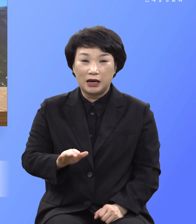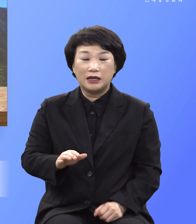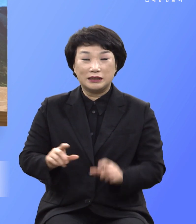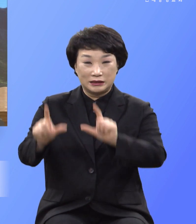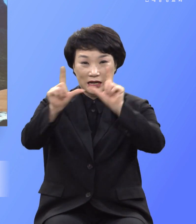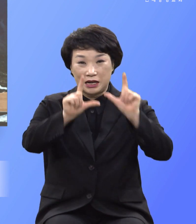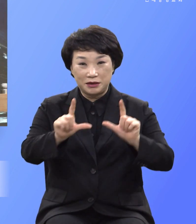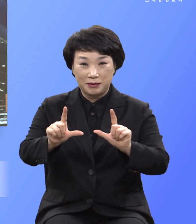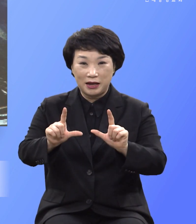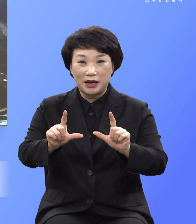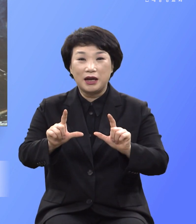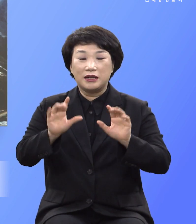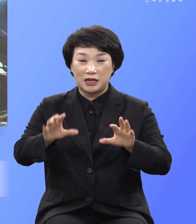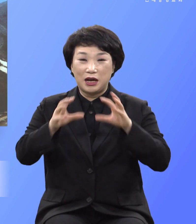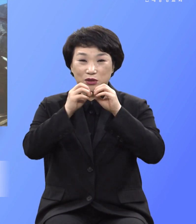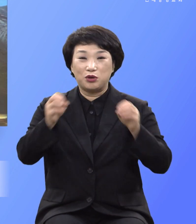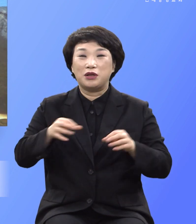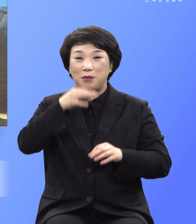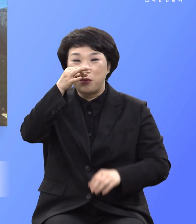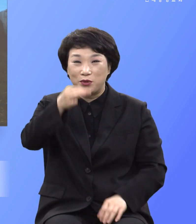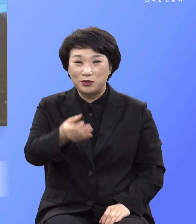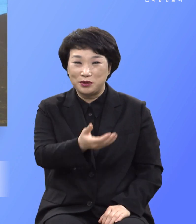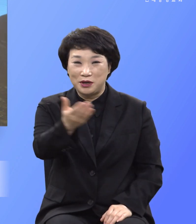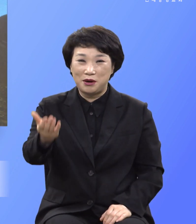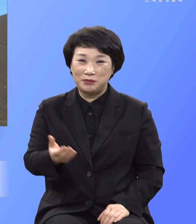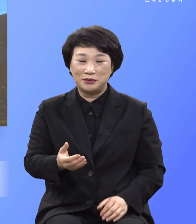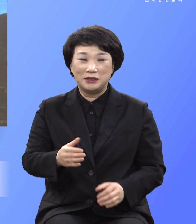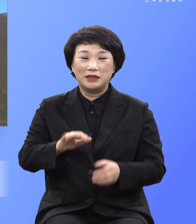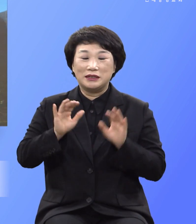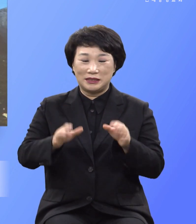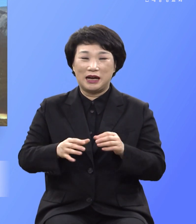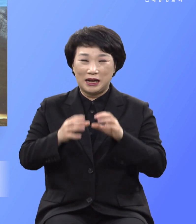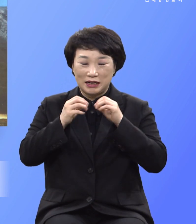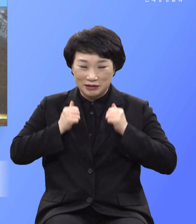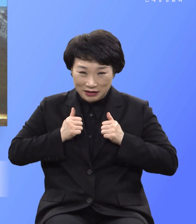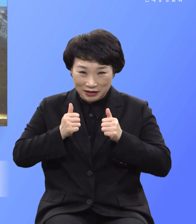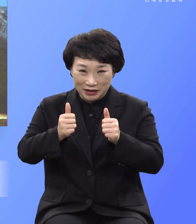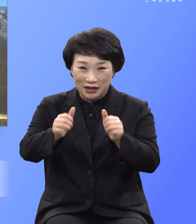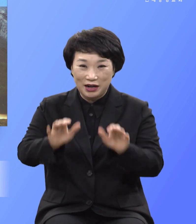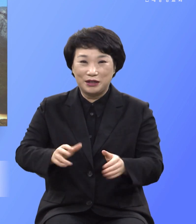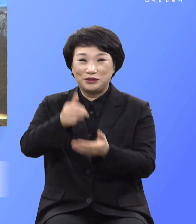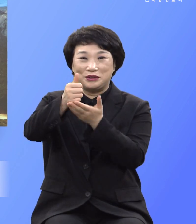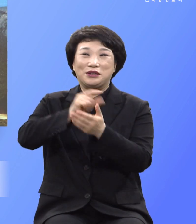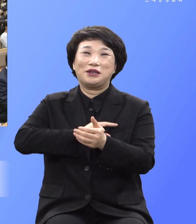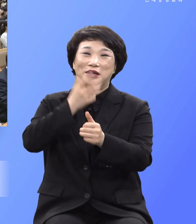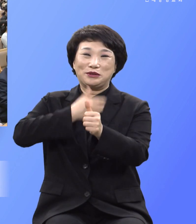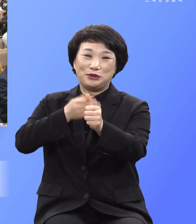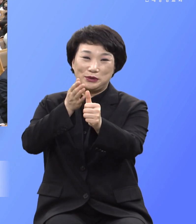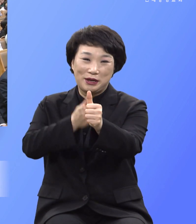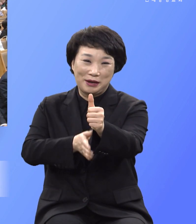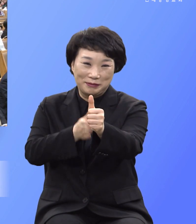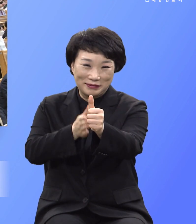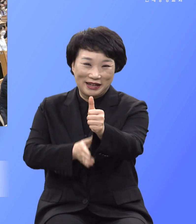속에 전도의 목소리로 만들어지기를 주님의 이름으로 축원합니다 축원합니다